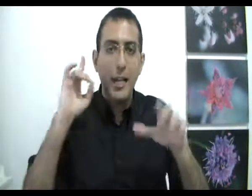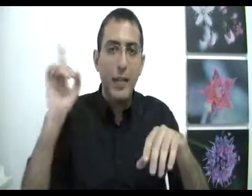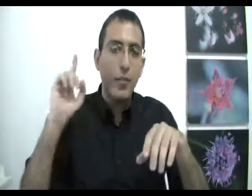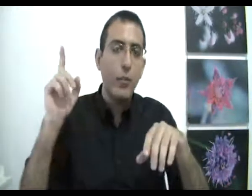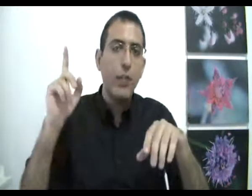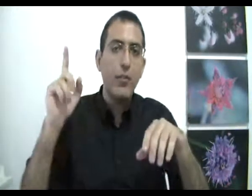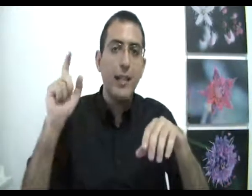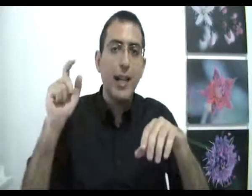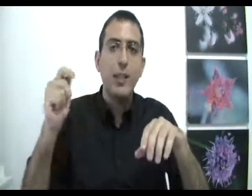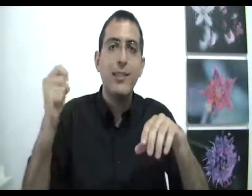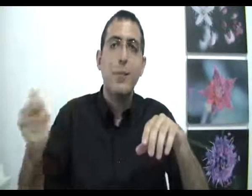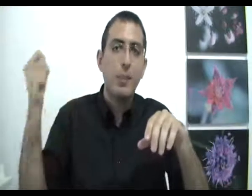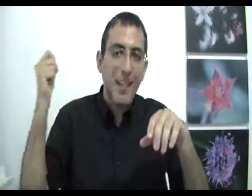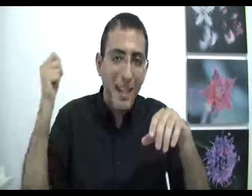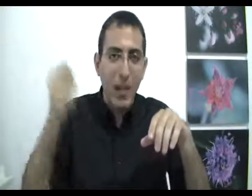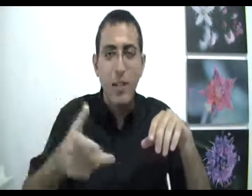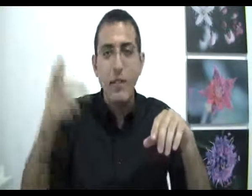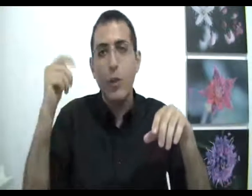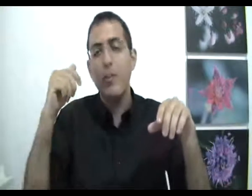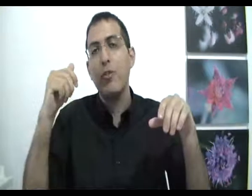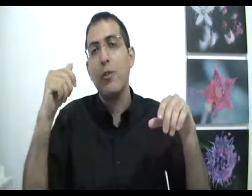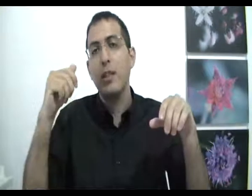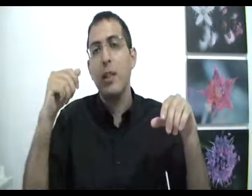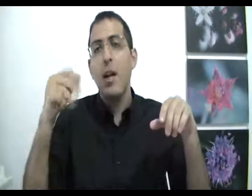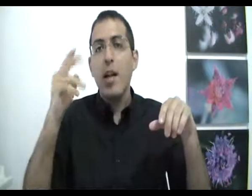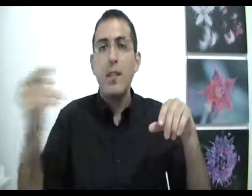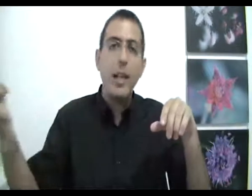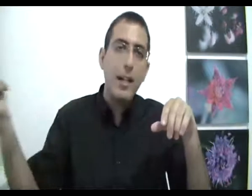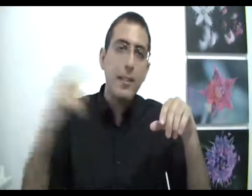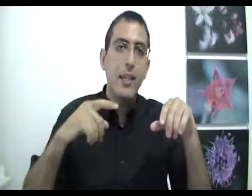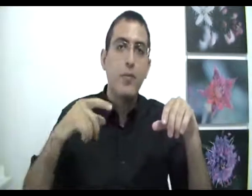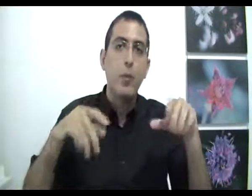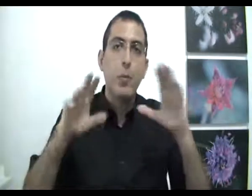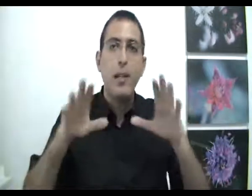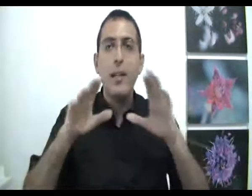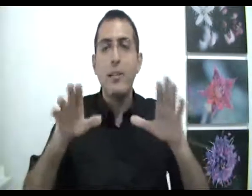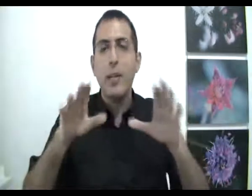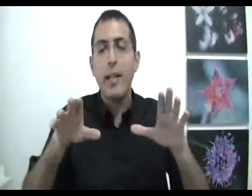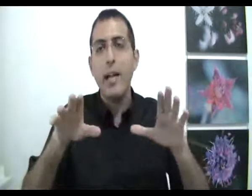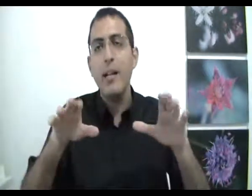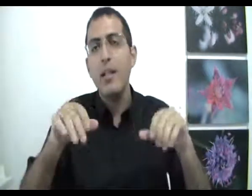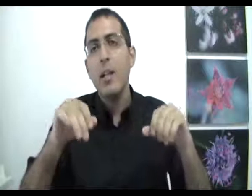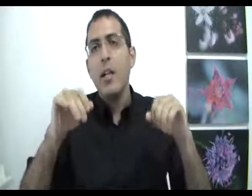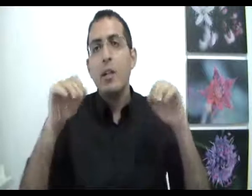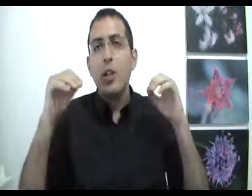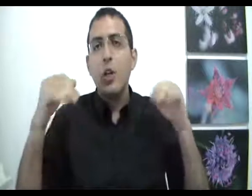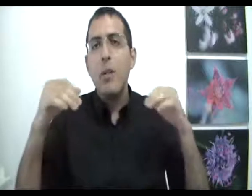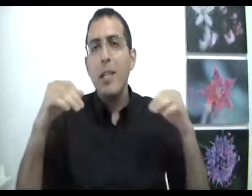האפשרות הראשונה הייתה שיש סיבה שמחריכה אותך לבחור את מה שאתה רוצה. עכשיו נלך לקצה ההפוך. בואו נלך לצורך העניין שכל מה